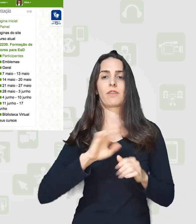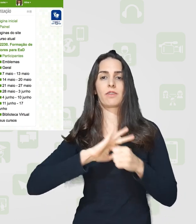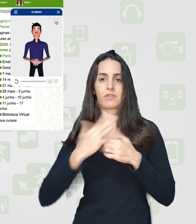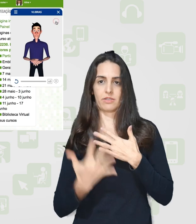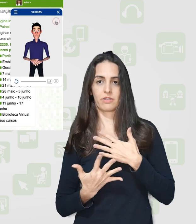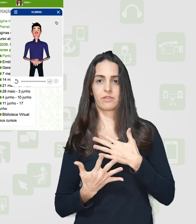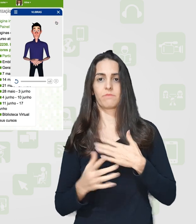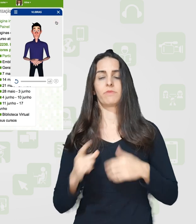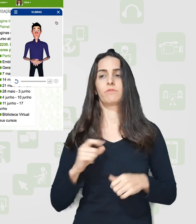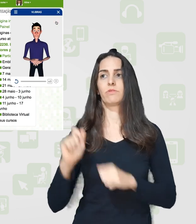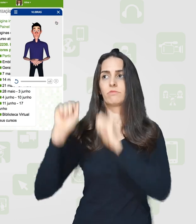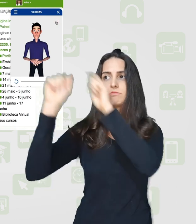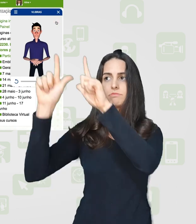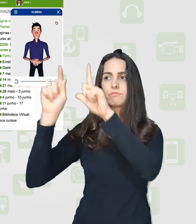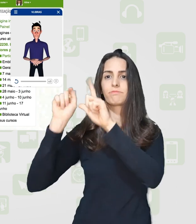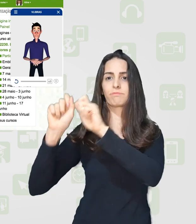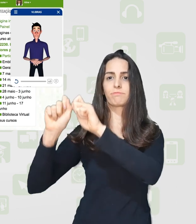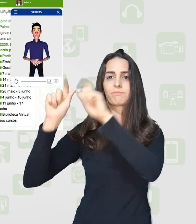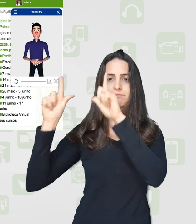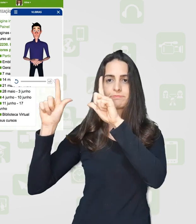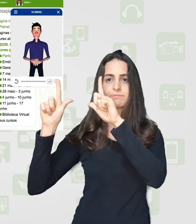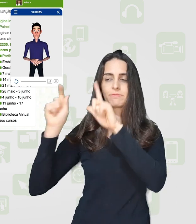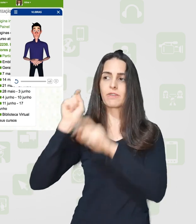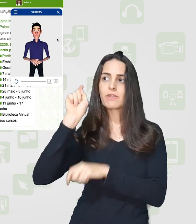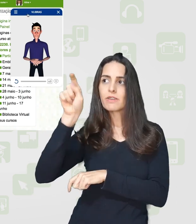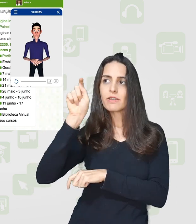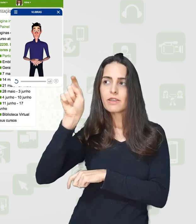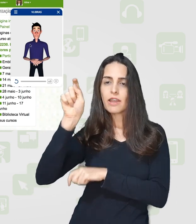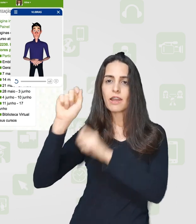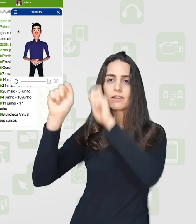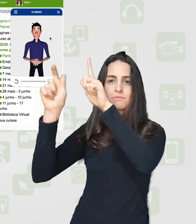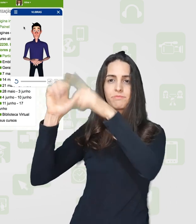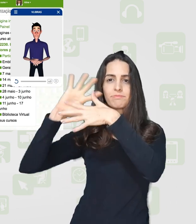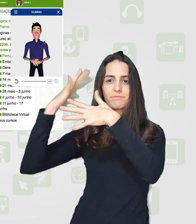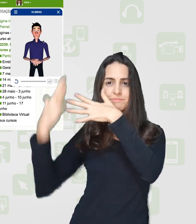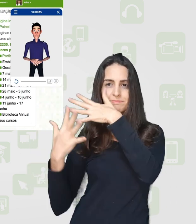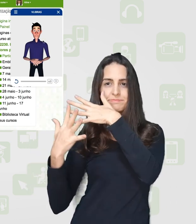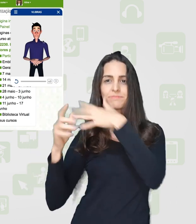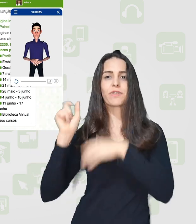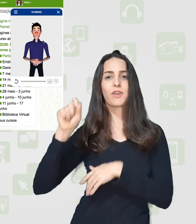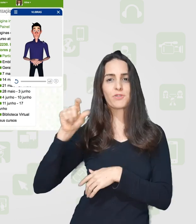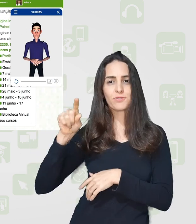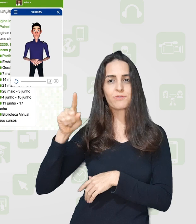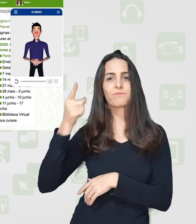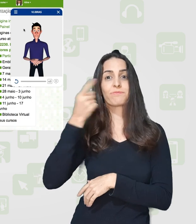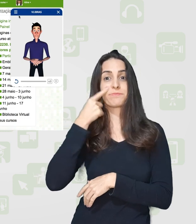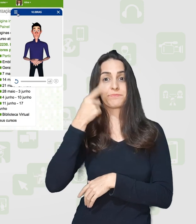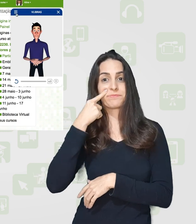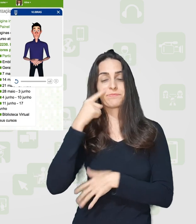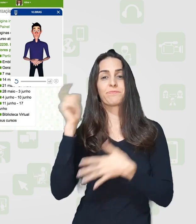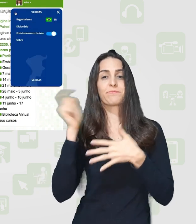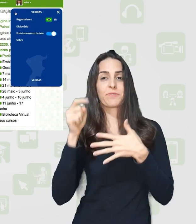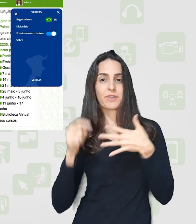clicando nele, e quando clicamos nele, existem algumas configurações